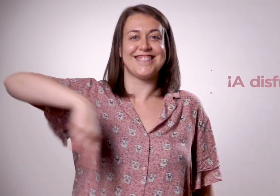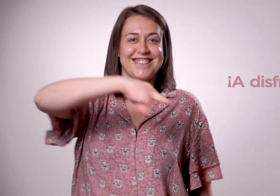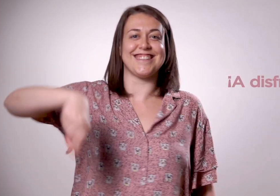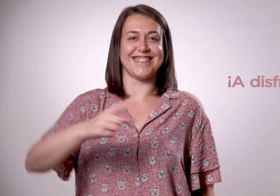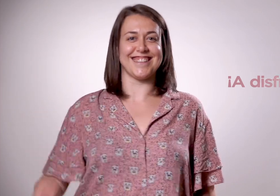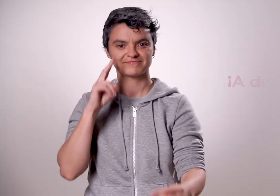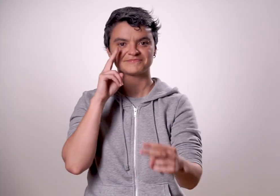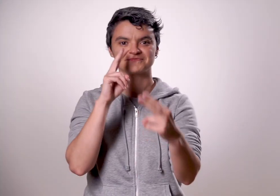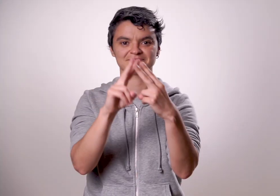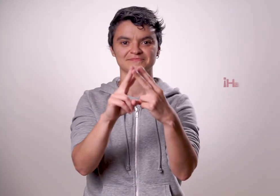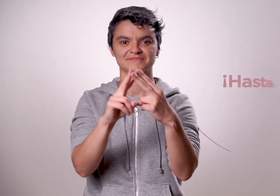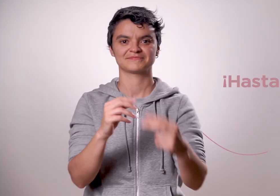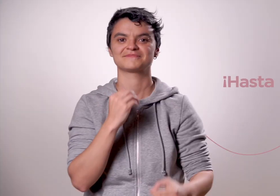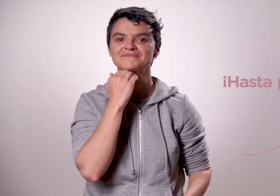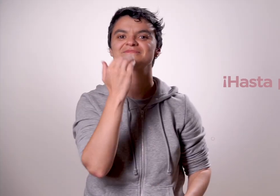¡Hasta pronto!